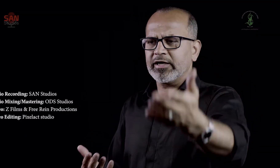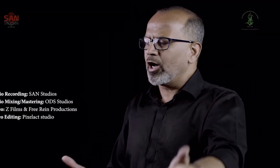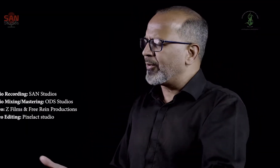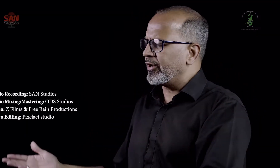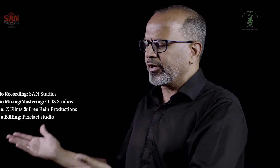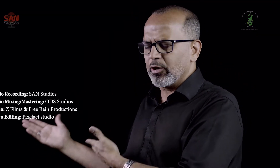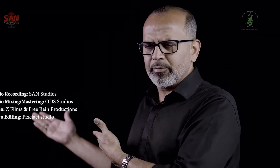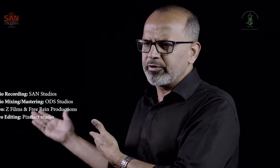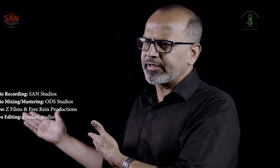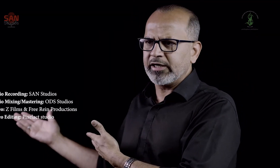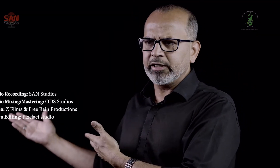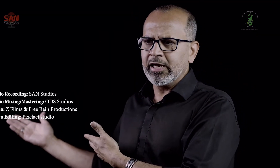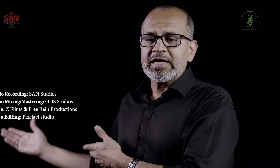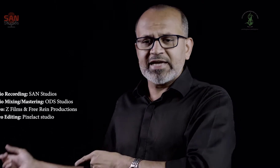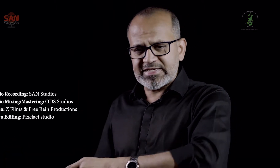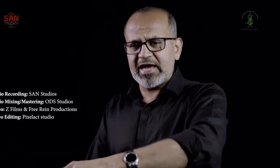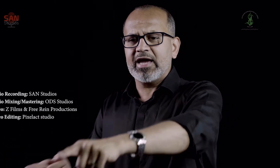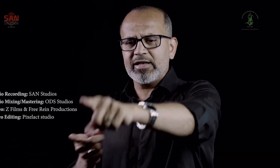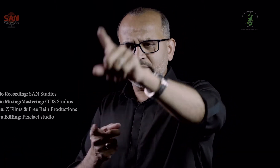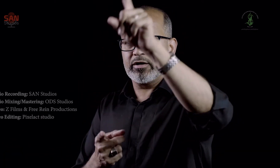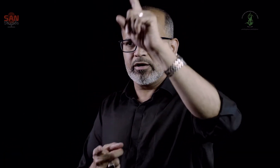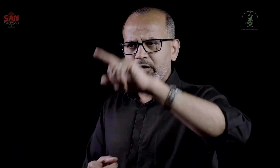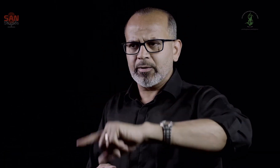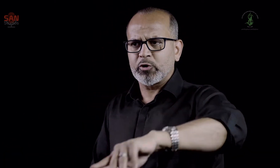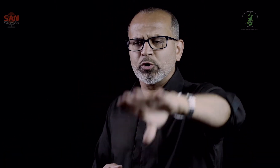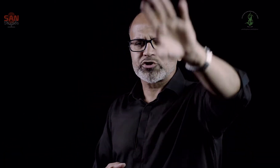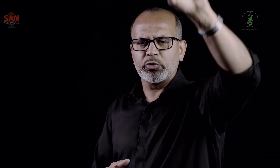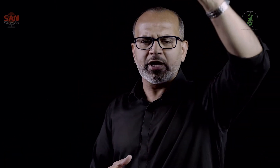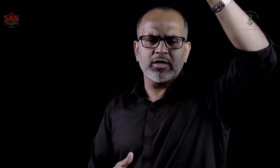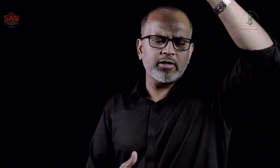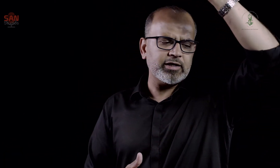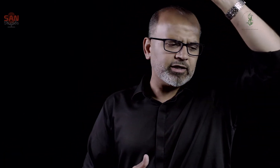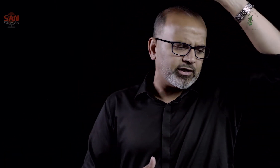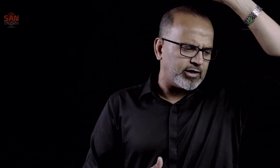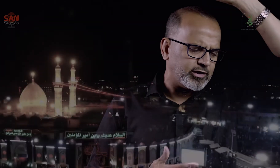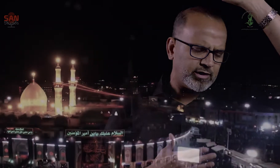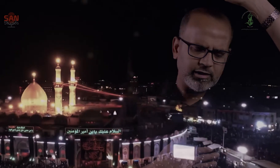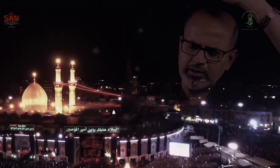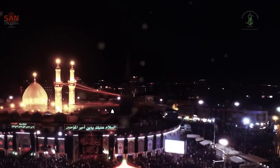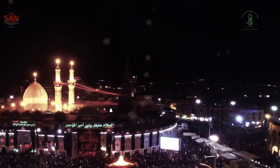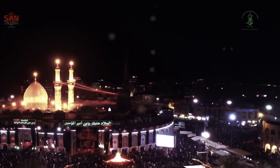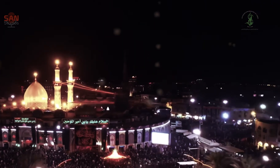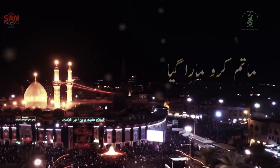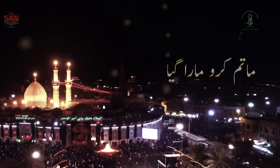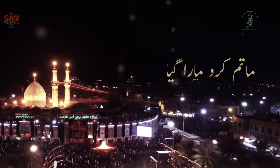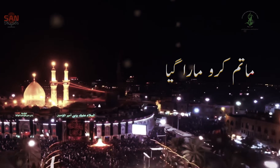خبر غم کی یہ زینب کو سنائی اب ماتم